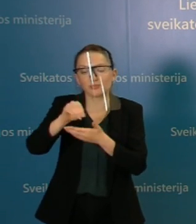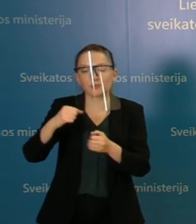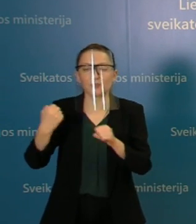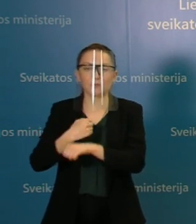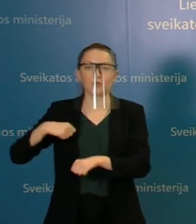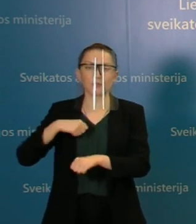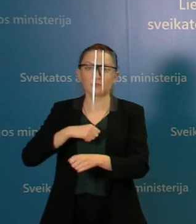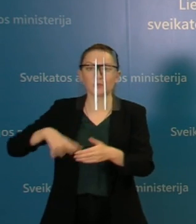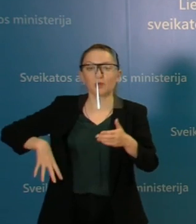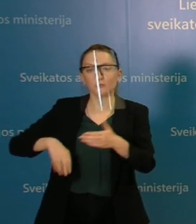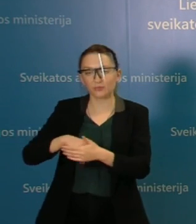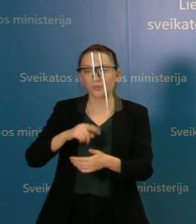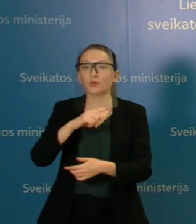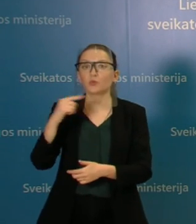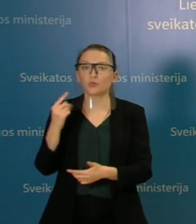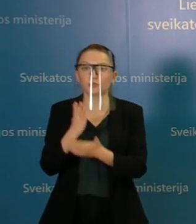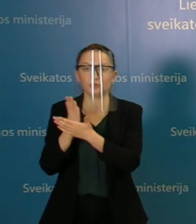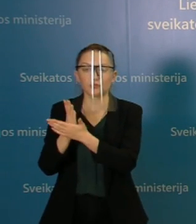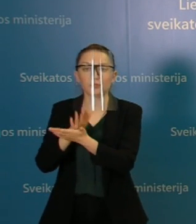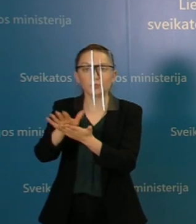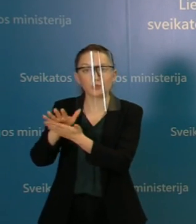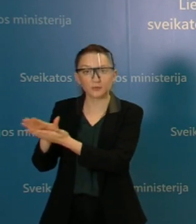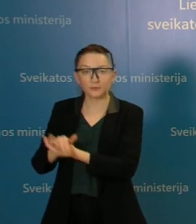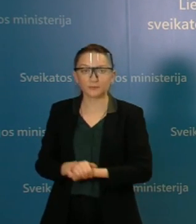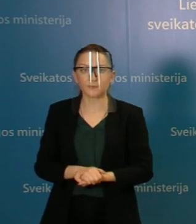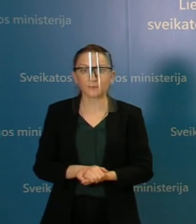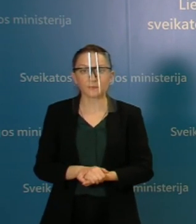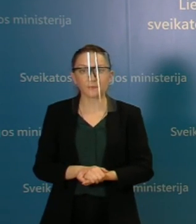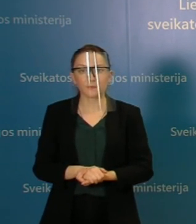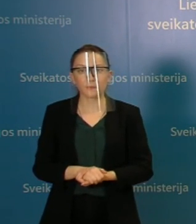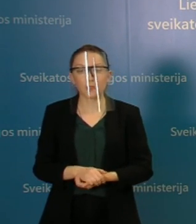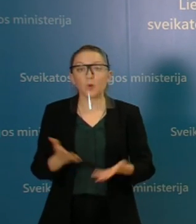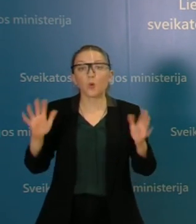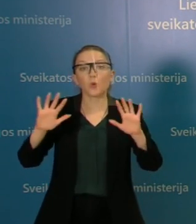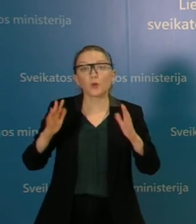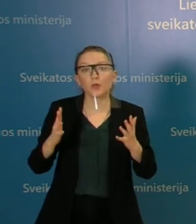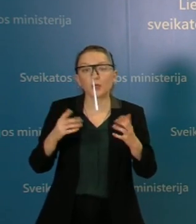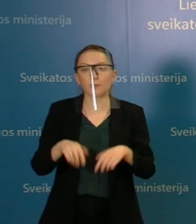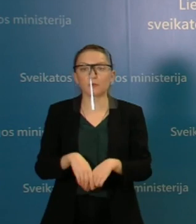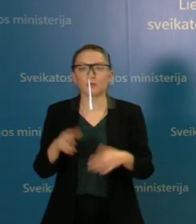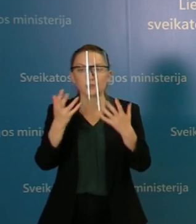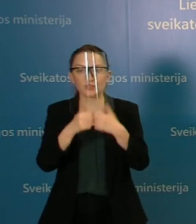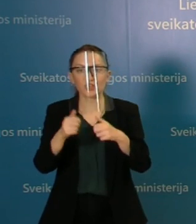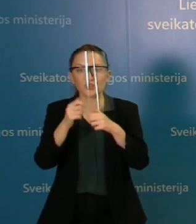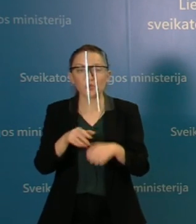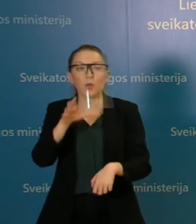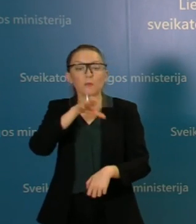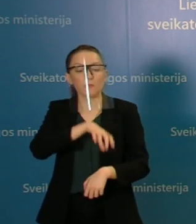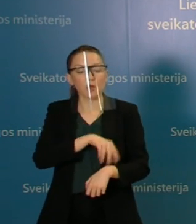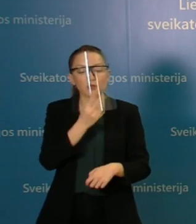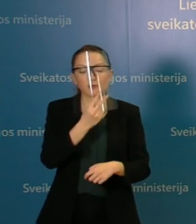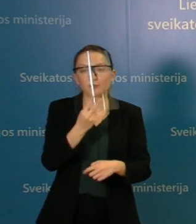primokėti tikrai didelė sumas. O dėl to, kaip yra skaičiuojamos mažos pajamos, tai